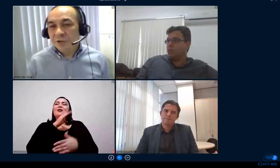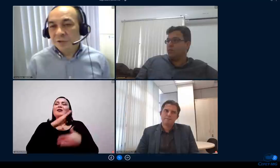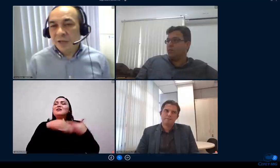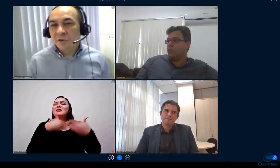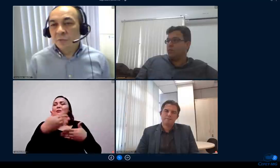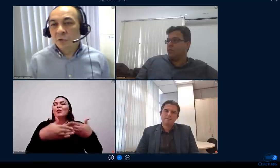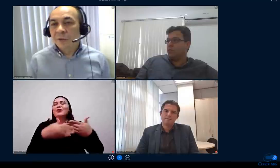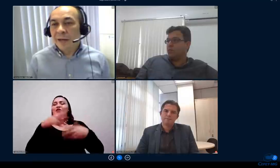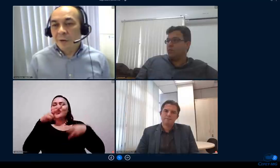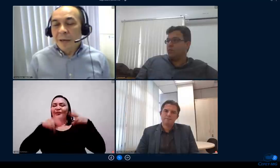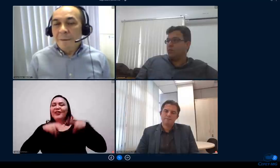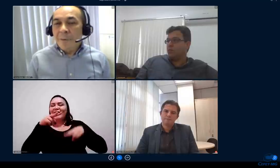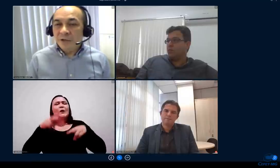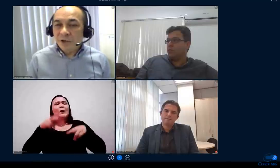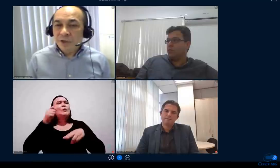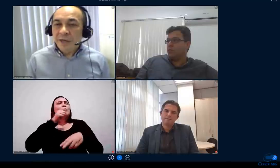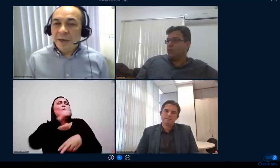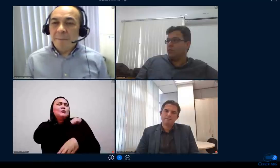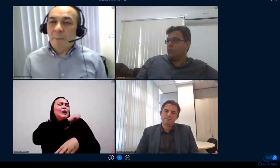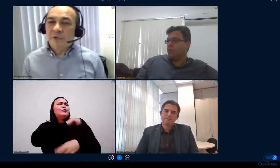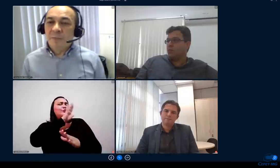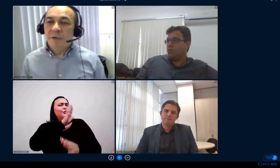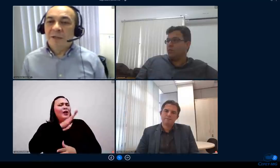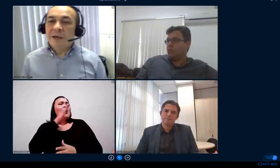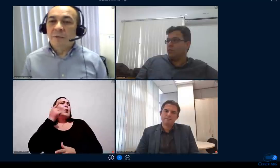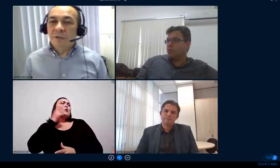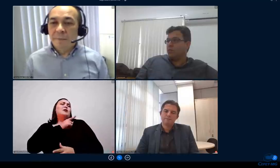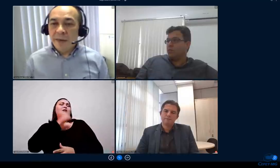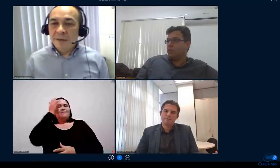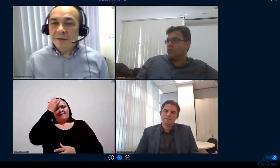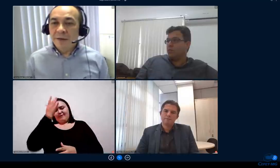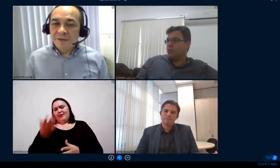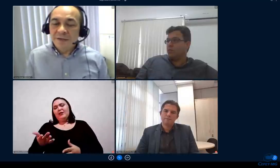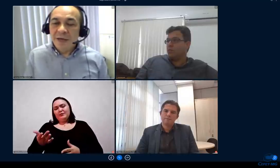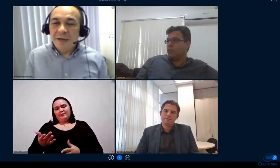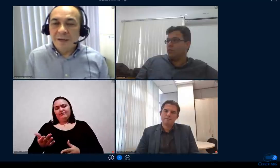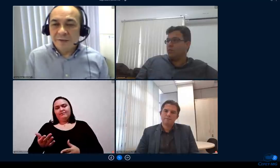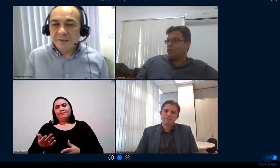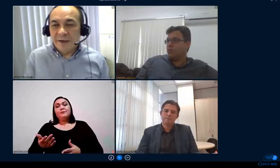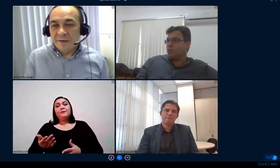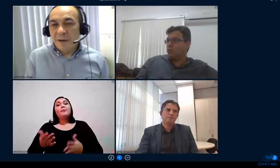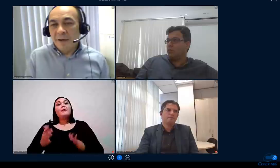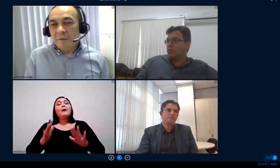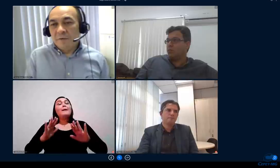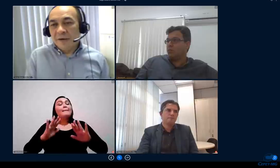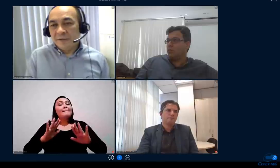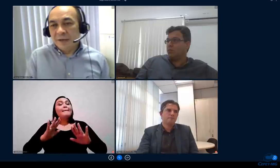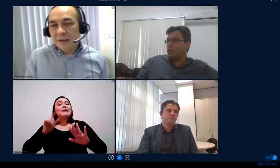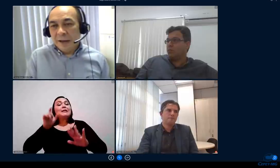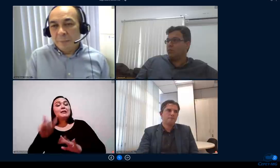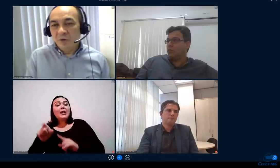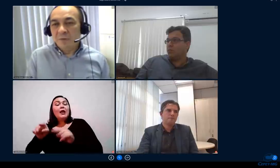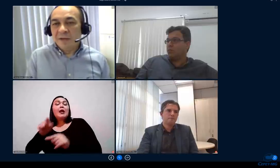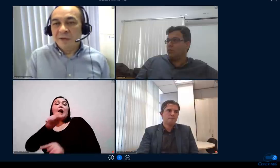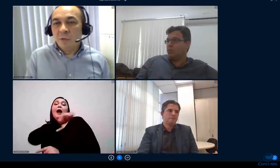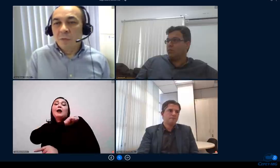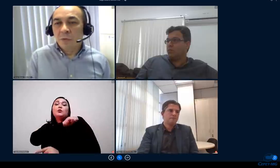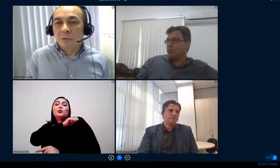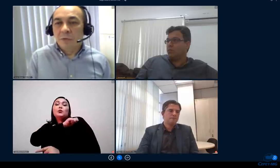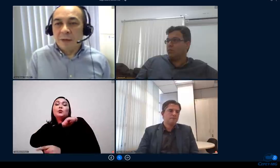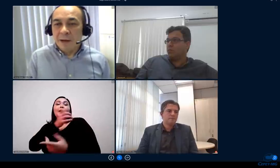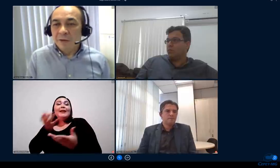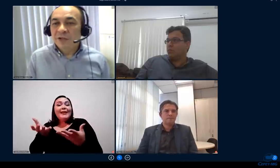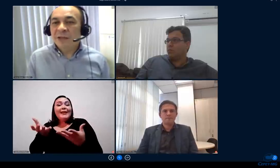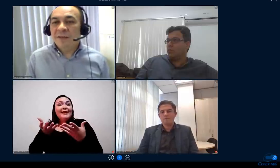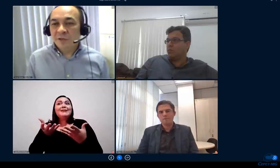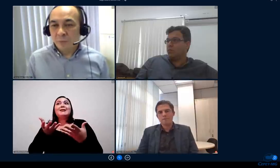então a gente tem isso muito claro mas a gente quer possibilitá-lo também de que se ele quiser fazer a aproximação com o